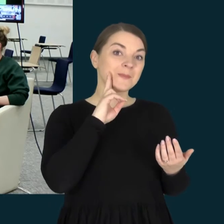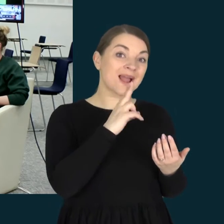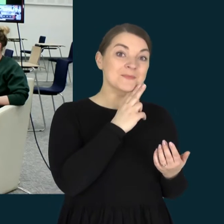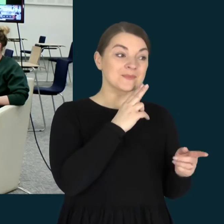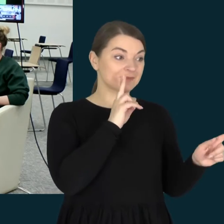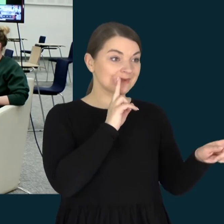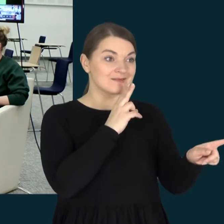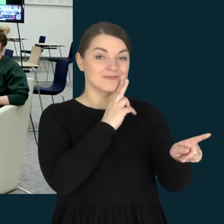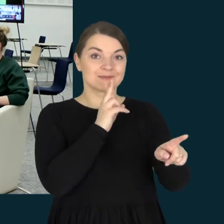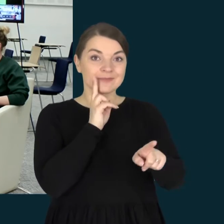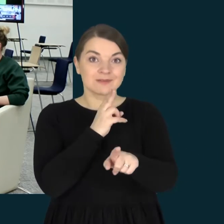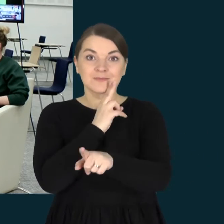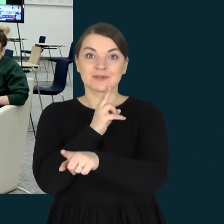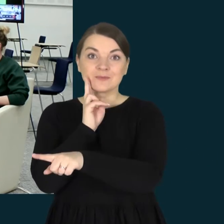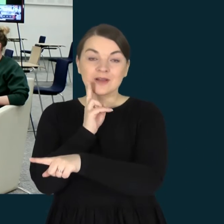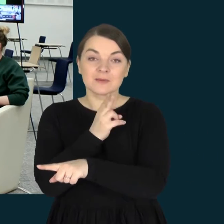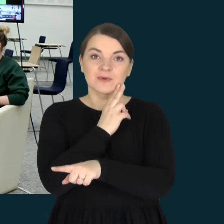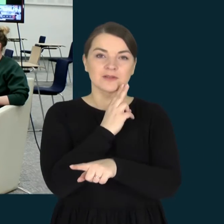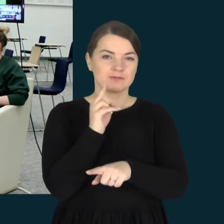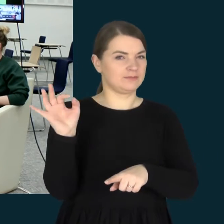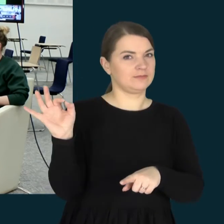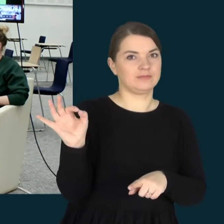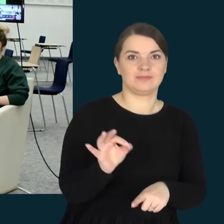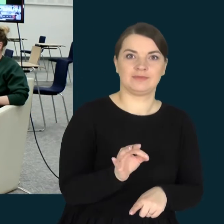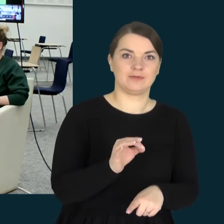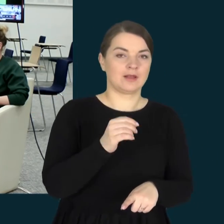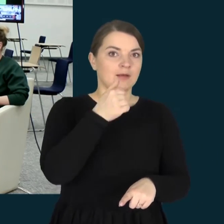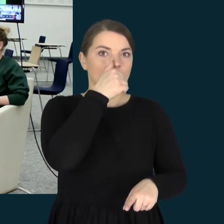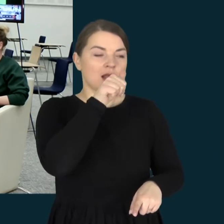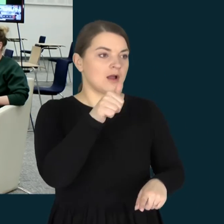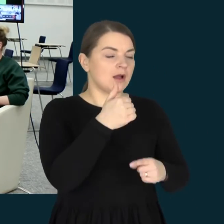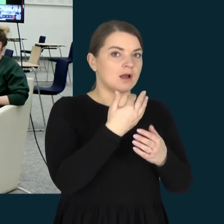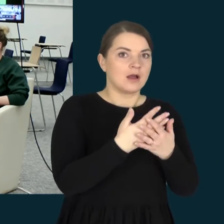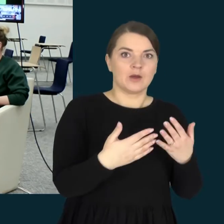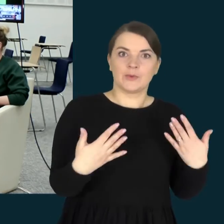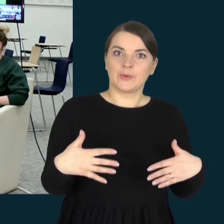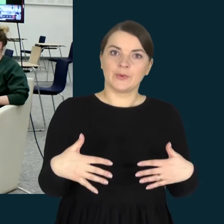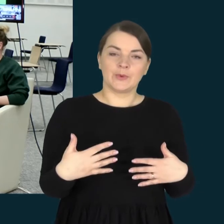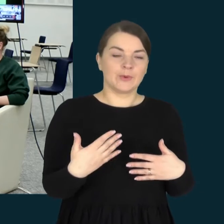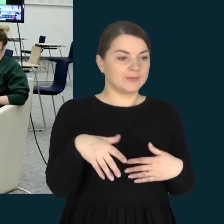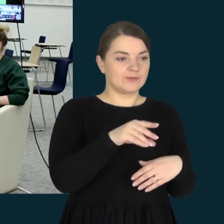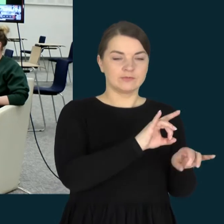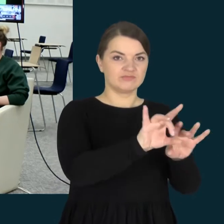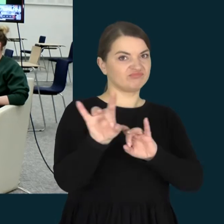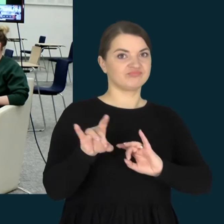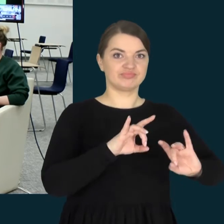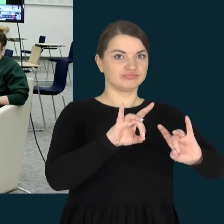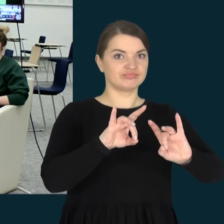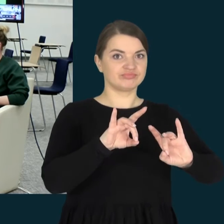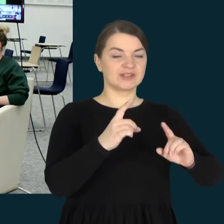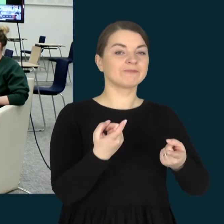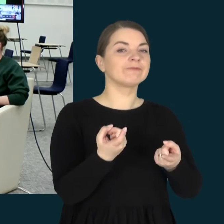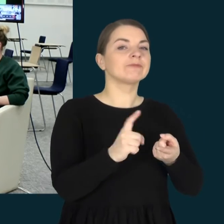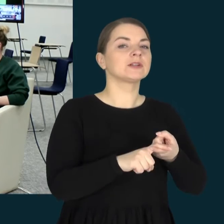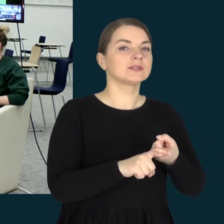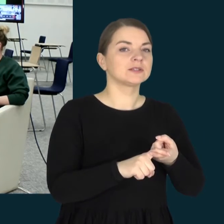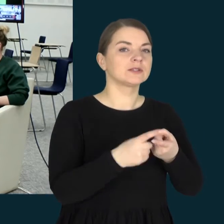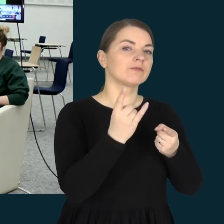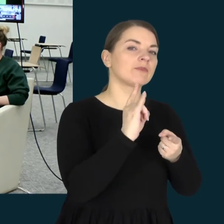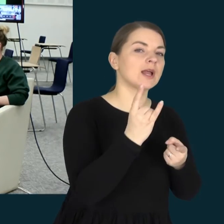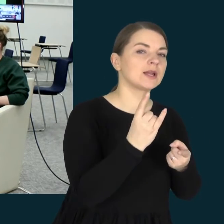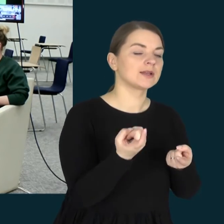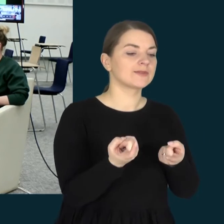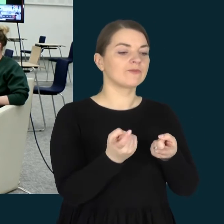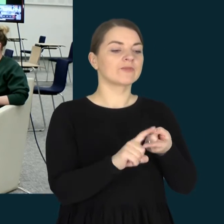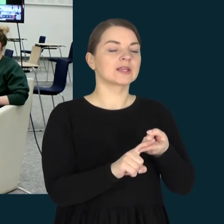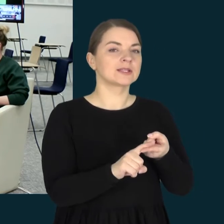yra dažnai išbandomos. Tai išbandimai skiriasi priklausomai nuo vaiko, nuo